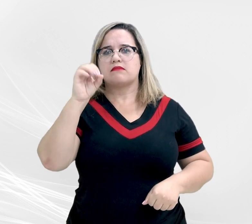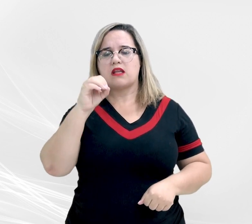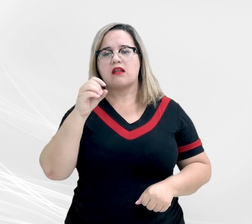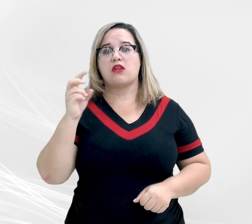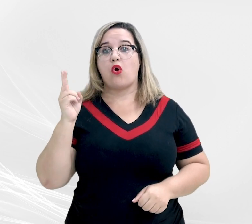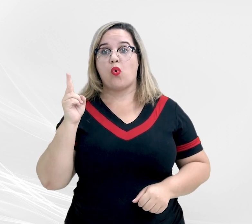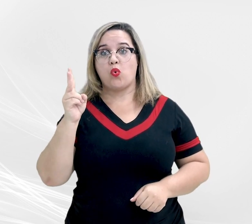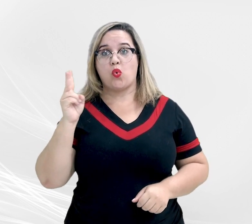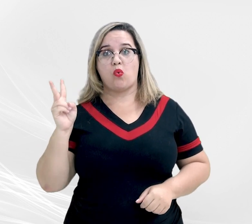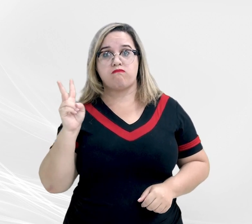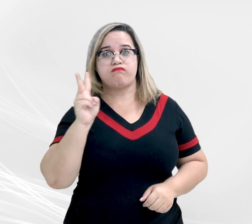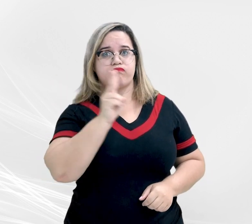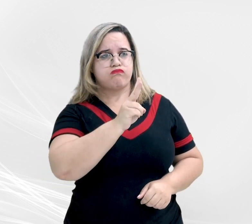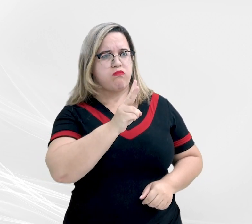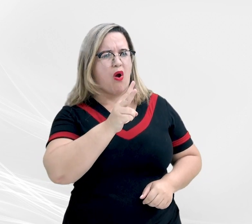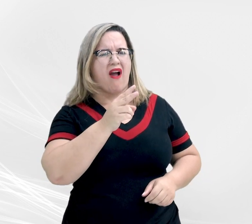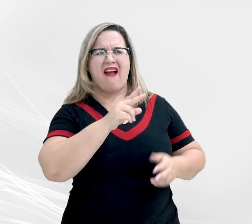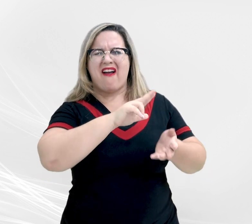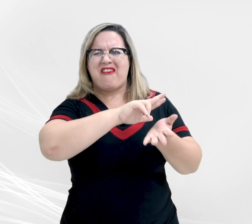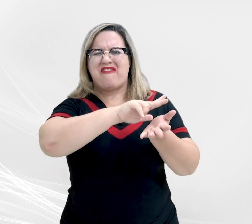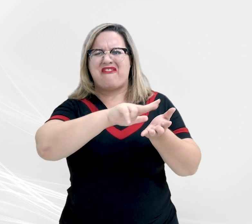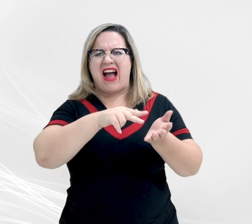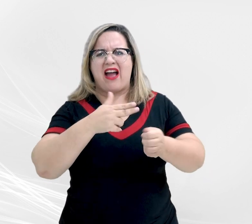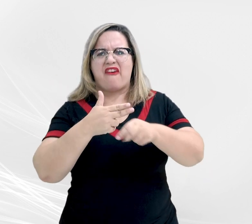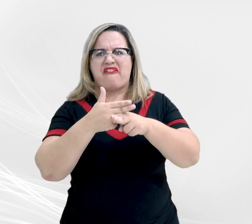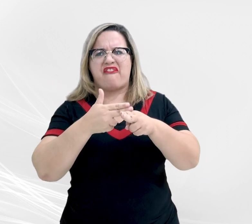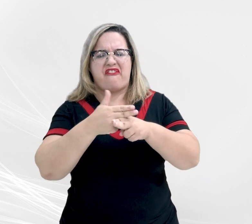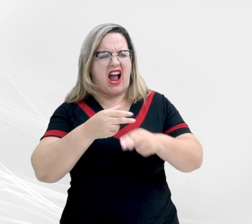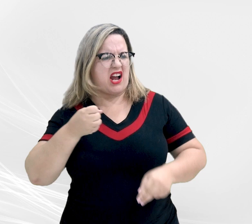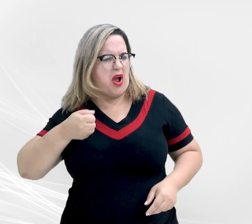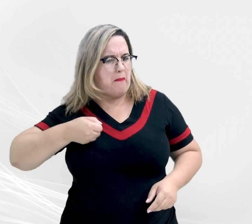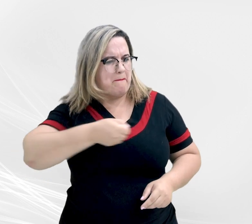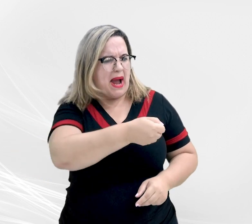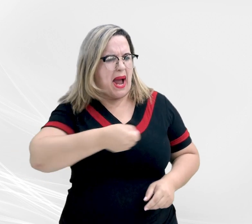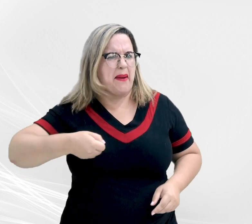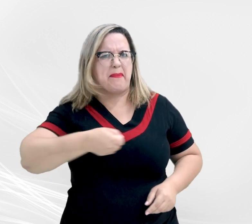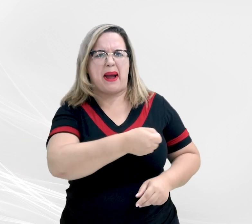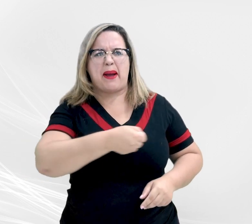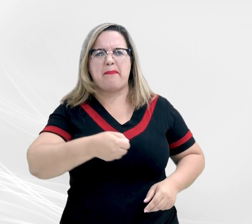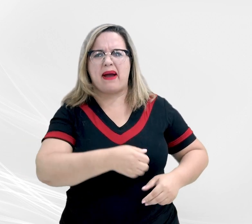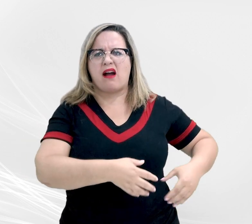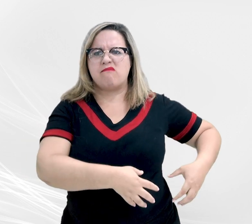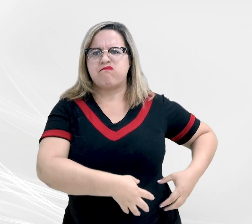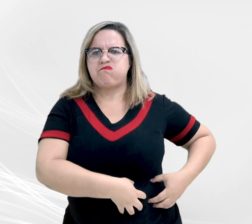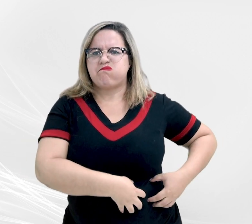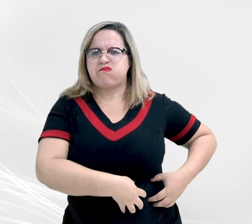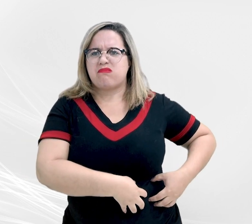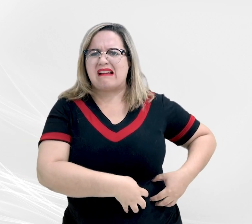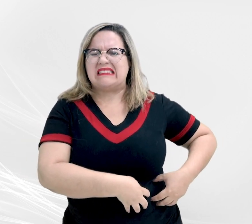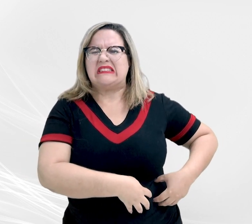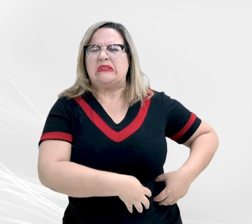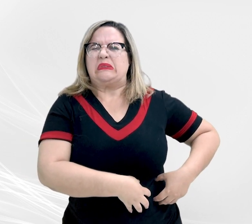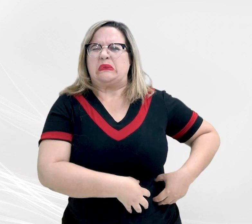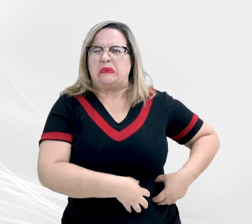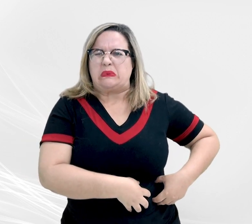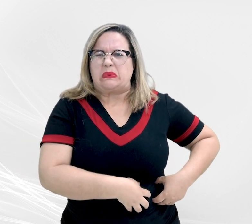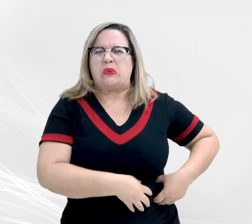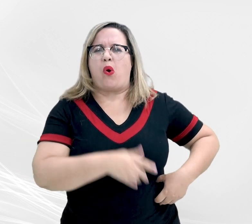vários golpes de faca na região lombar esquerda. Mesmo gravemente ferido, Lucas conseguiu fugir